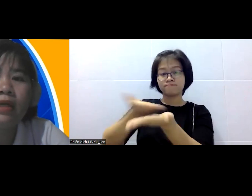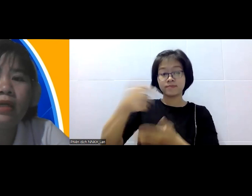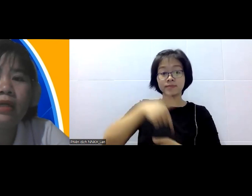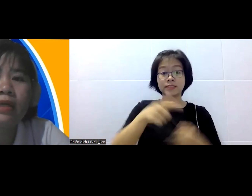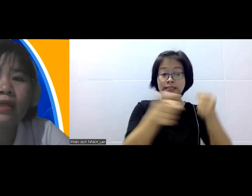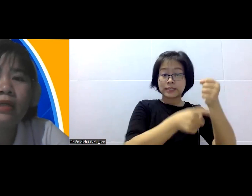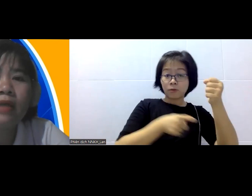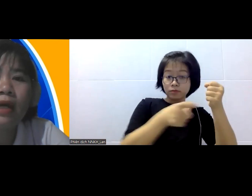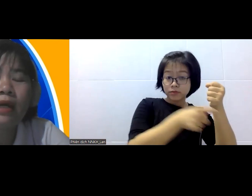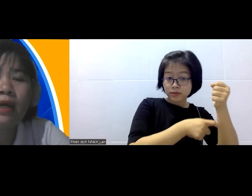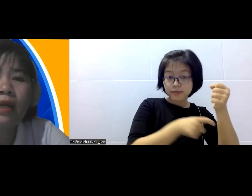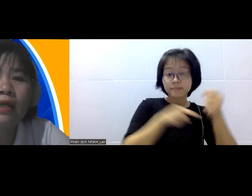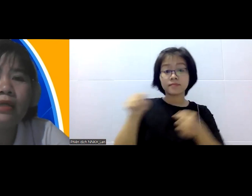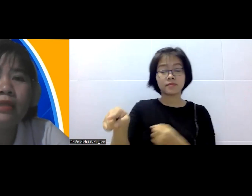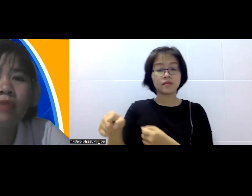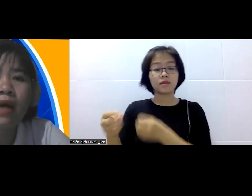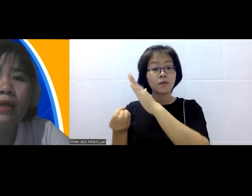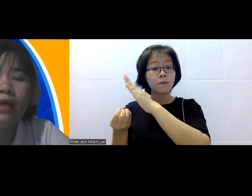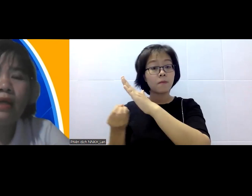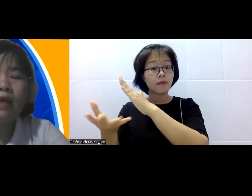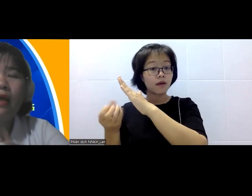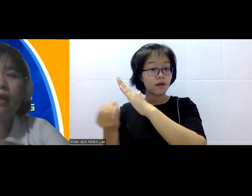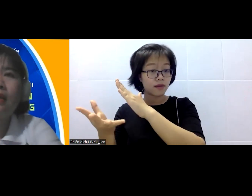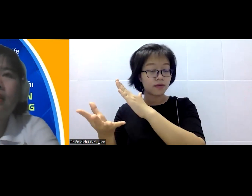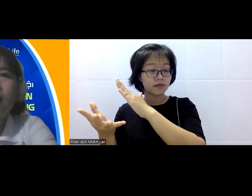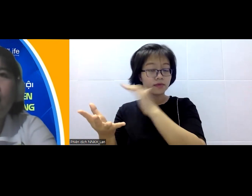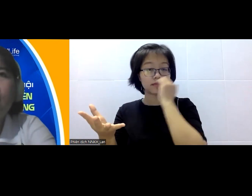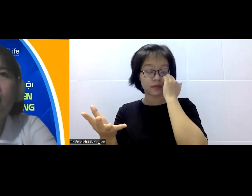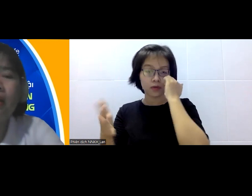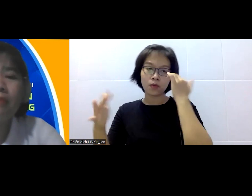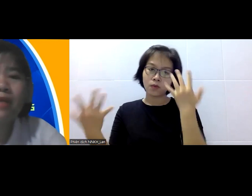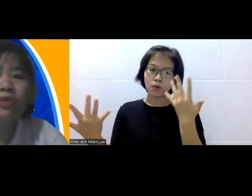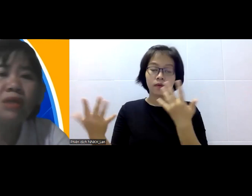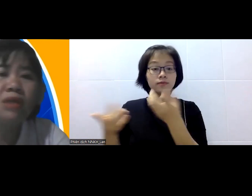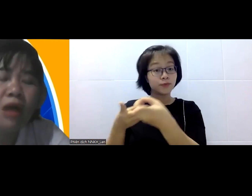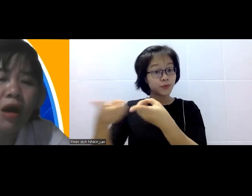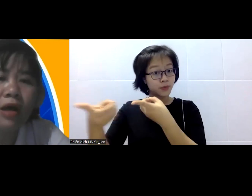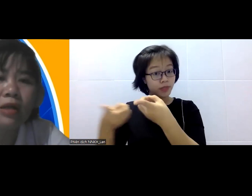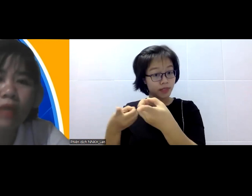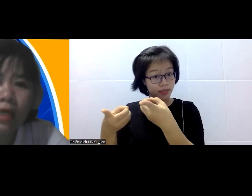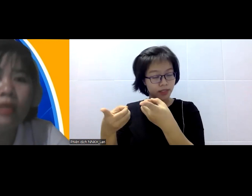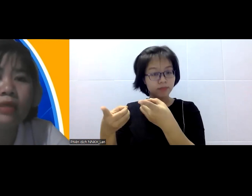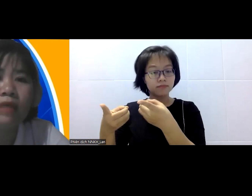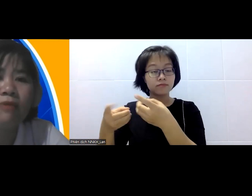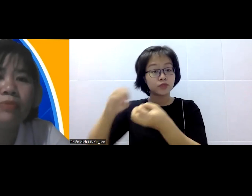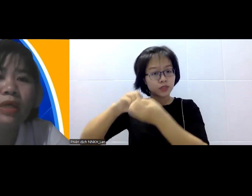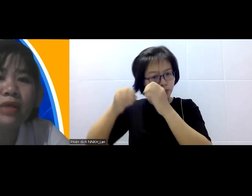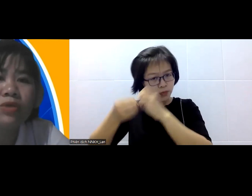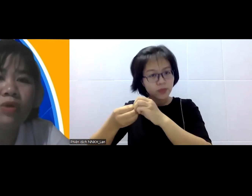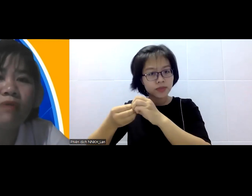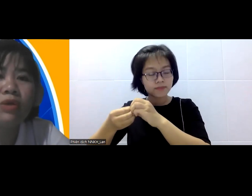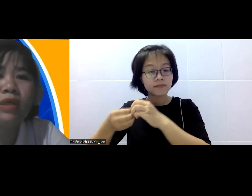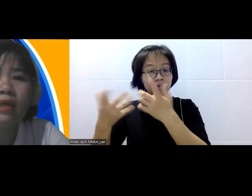cái cửa hàng hay là cái người nông dân hay là cái cái cái doanh nghiệp sản xuất chế biến đó họ tới được cái vùng